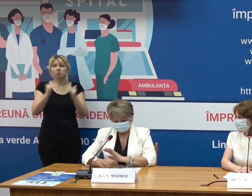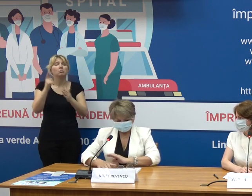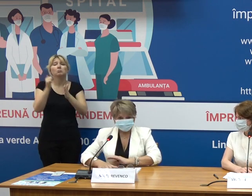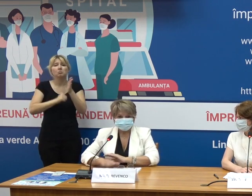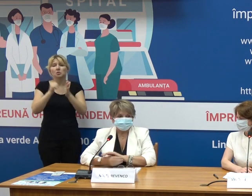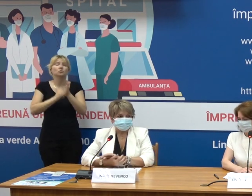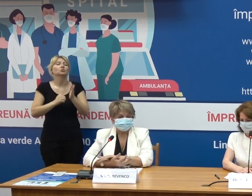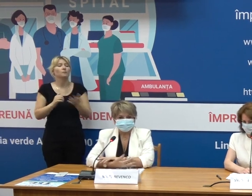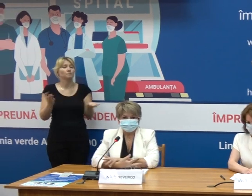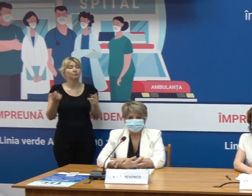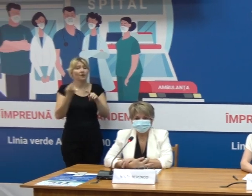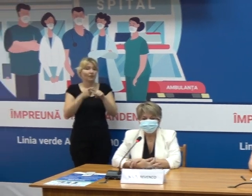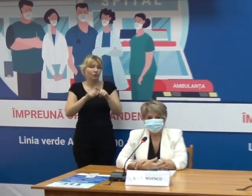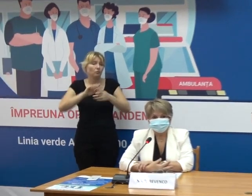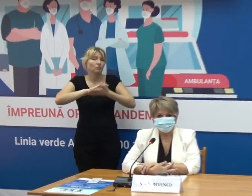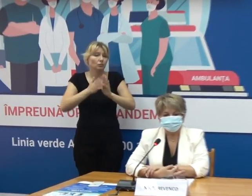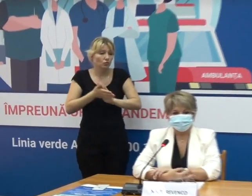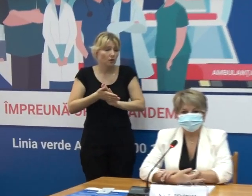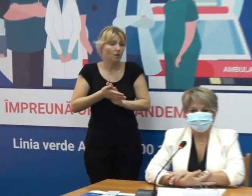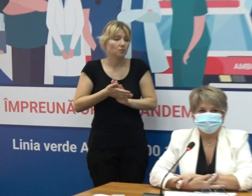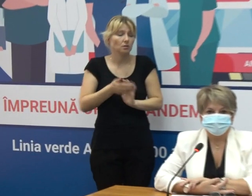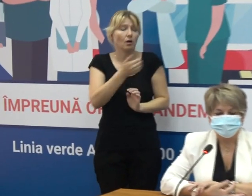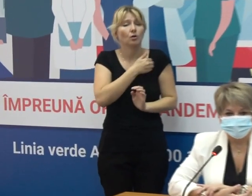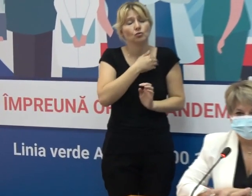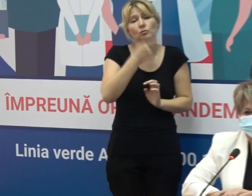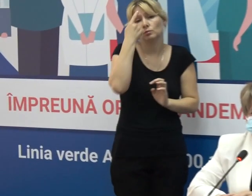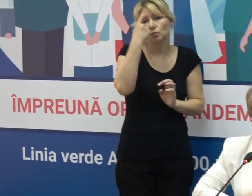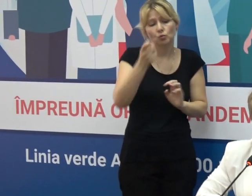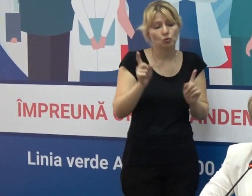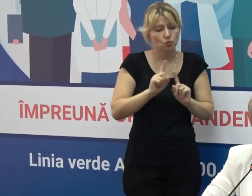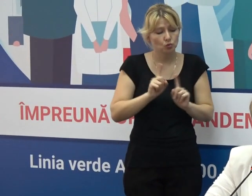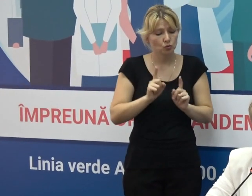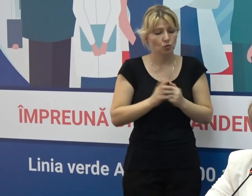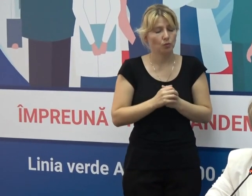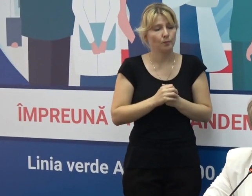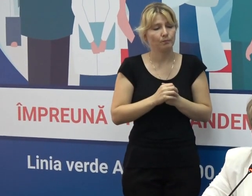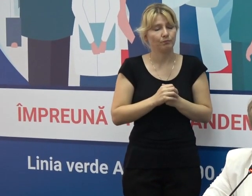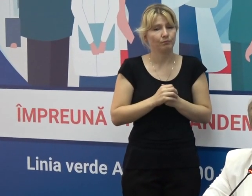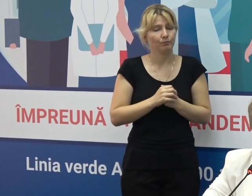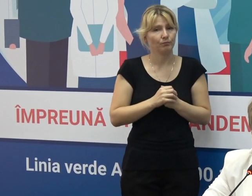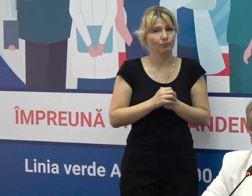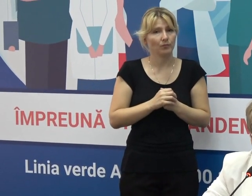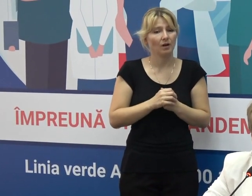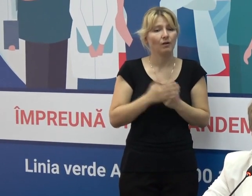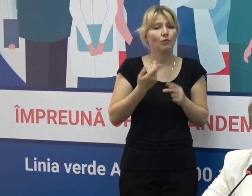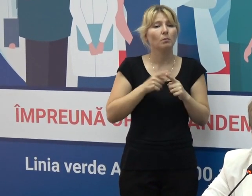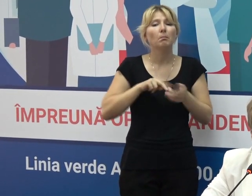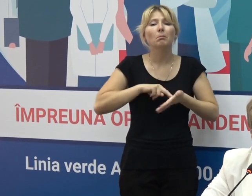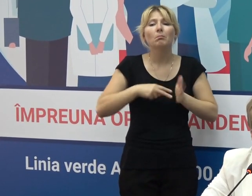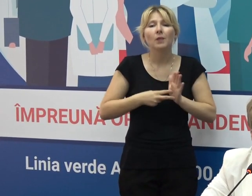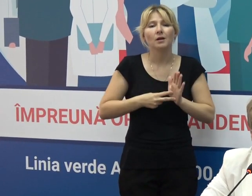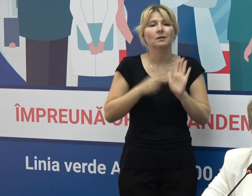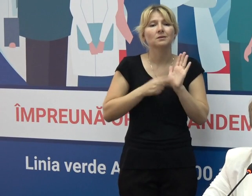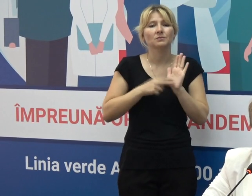În situația creată vreau să menționez că cel target sau acea țintă de 70